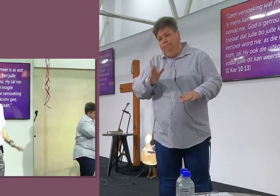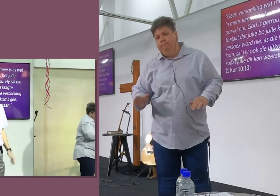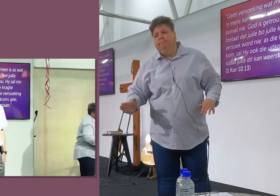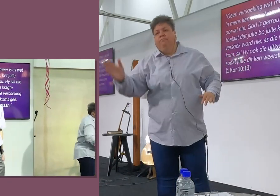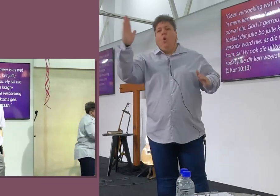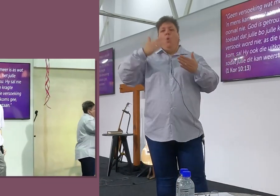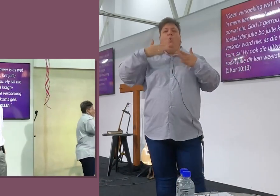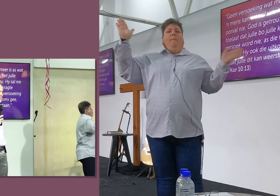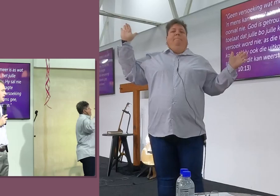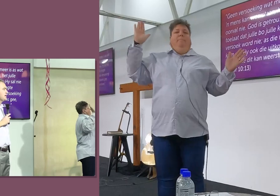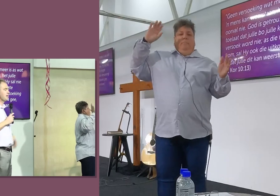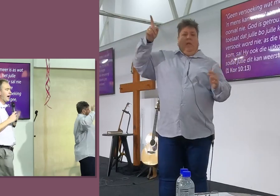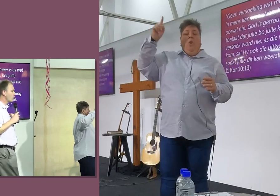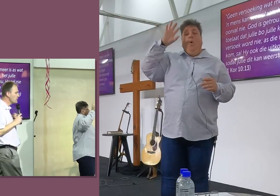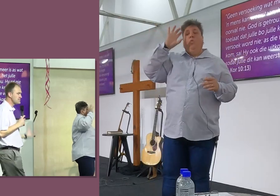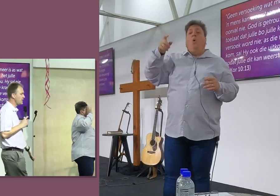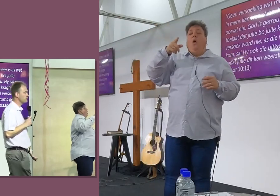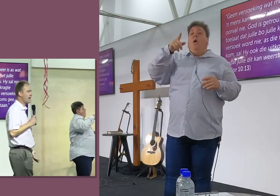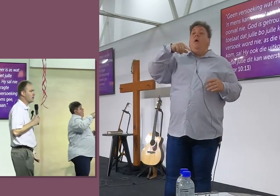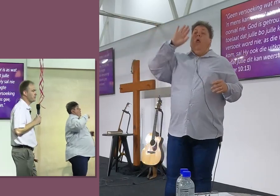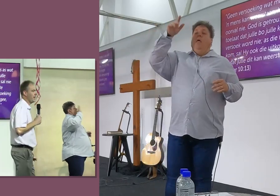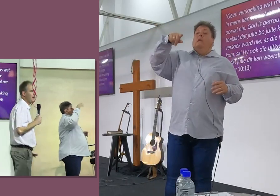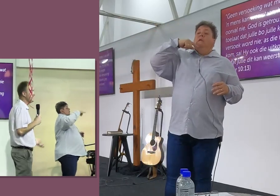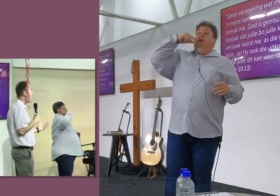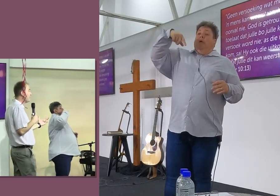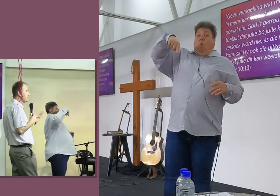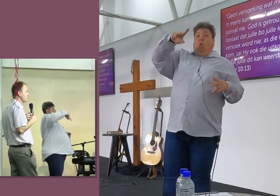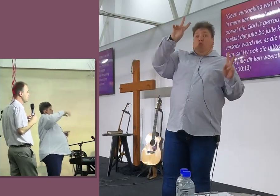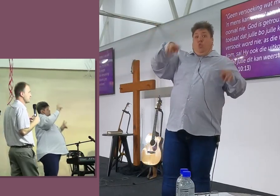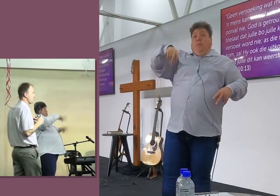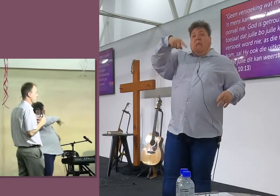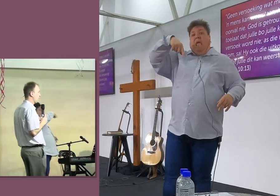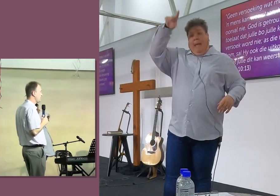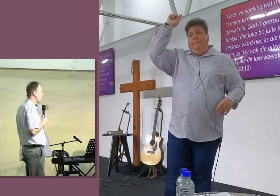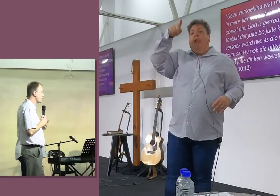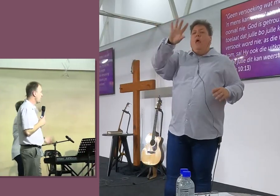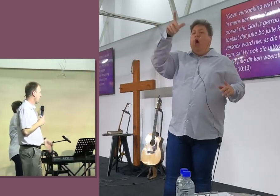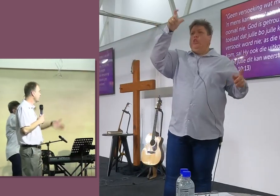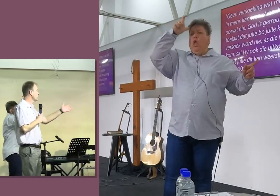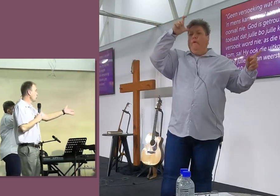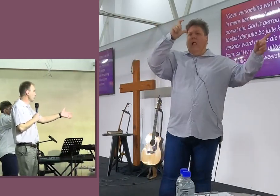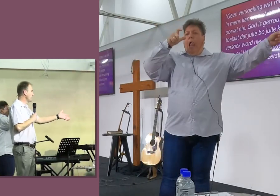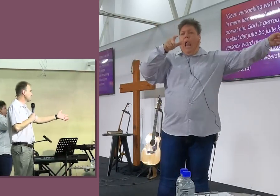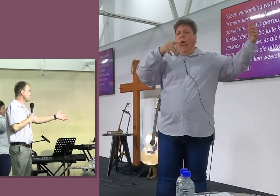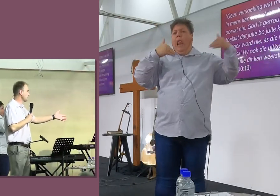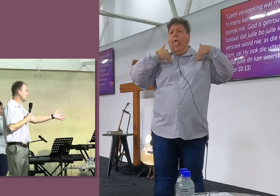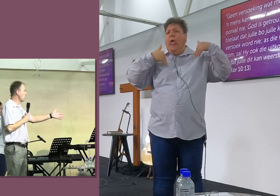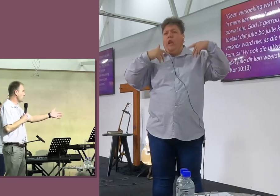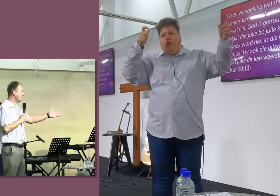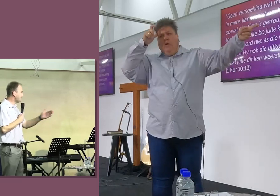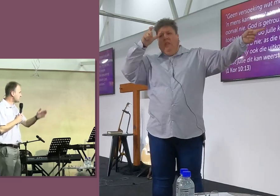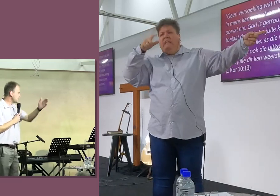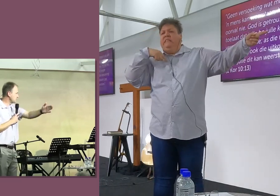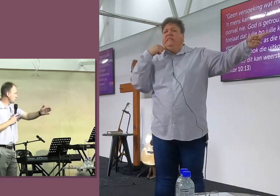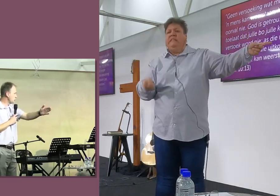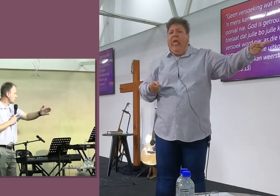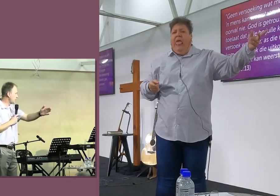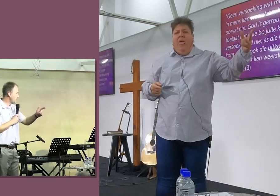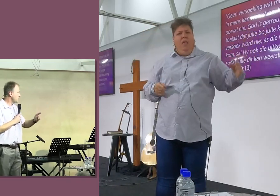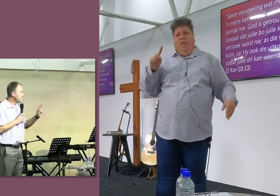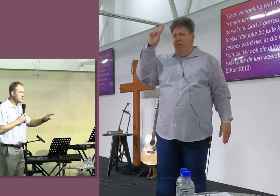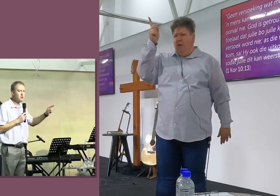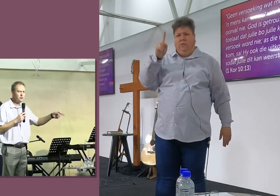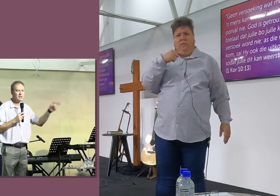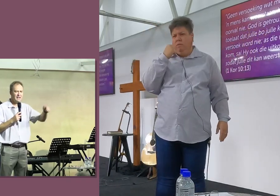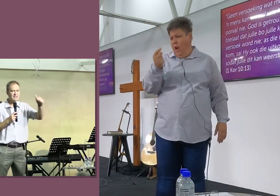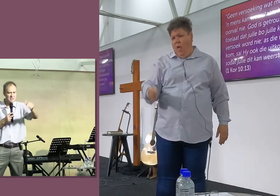Niemand gaan voor die heren kan staan en sê, Heren, Ek kon myself nie help nie, Die duivel het een besit van my geneem, En ek het een klomp mense doodgemaak, Die heren sal het nie toelaat nie,